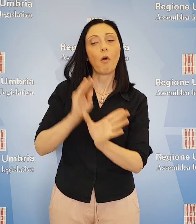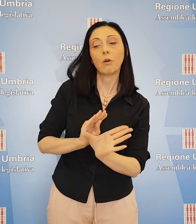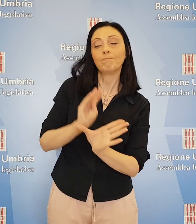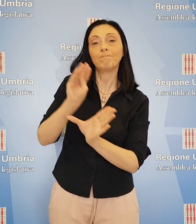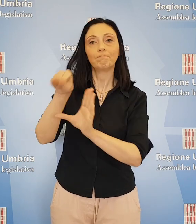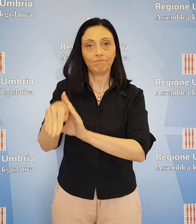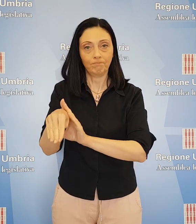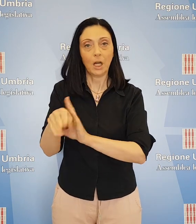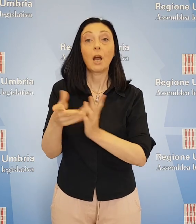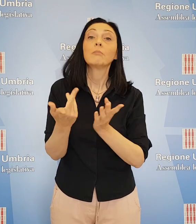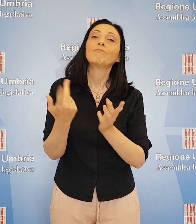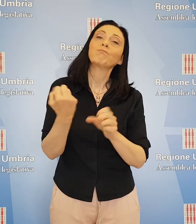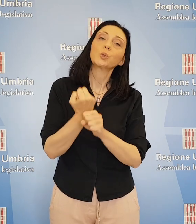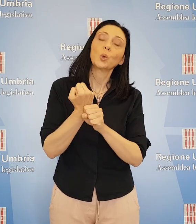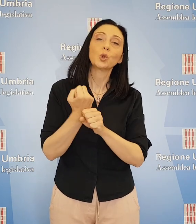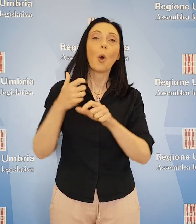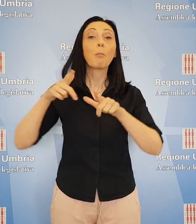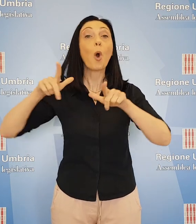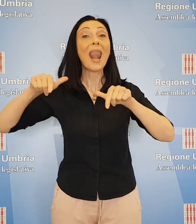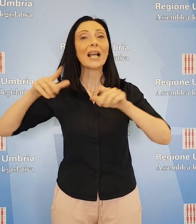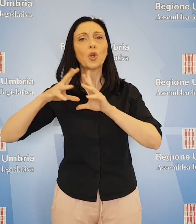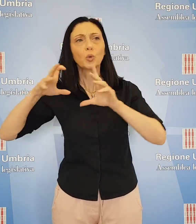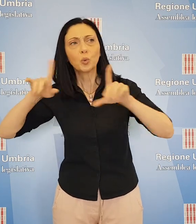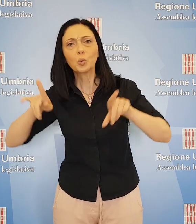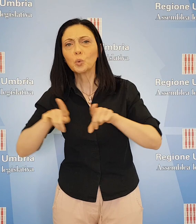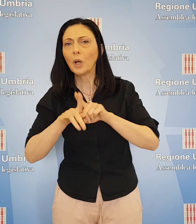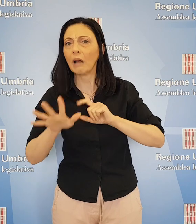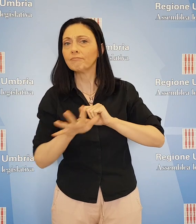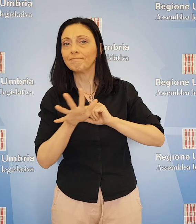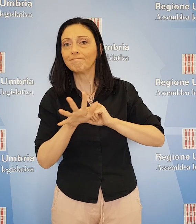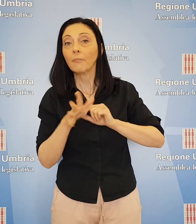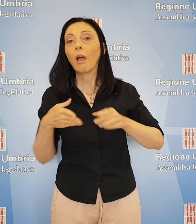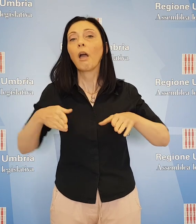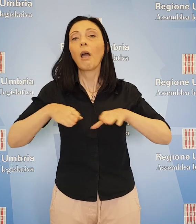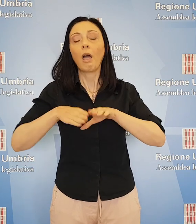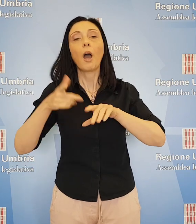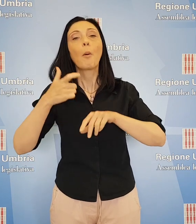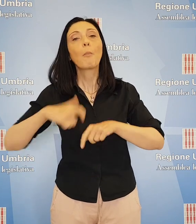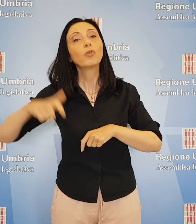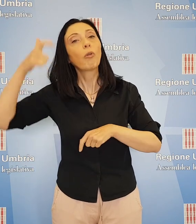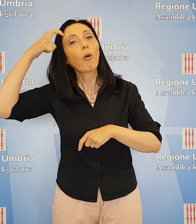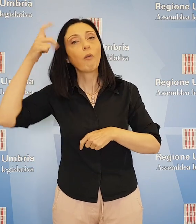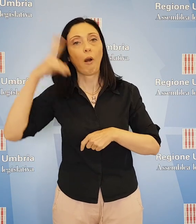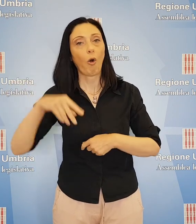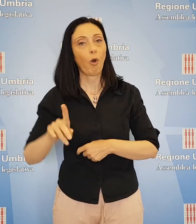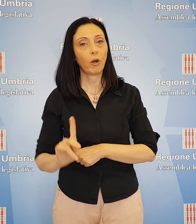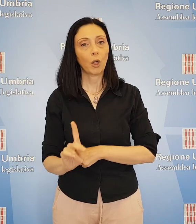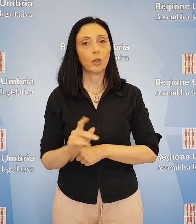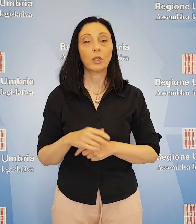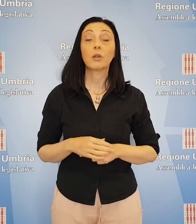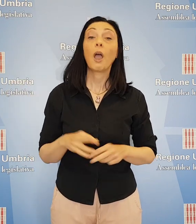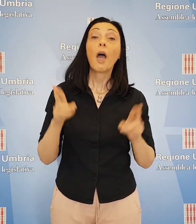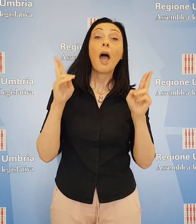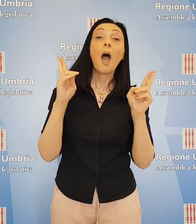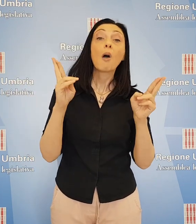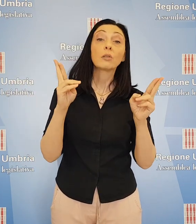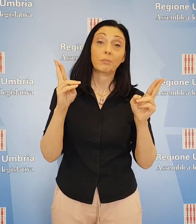sanitario. Purtroppo nel Lazio, ha detto, una struttura simile è stata chiusa a causa del non riconoscimento del governo. L